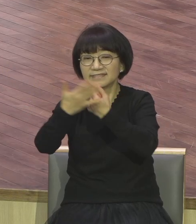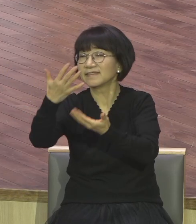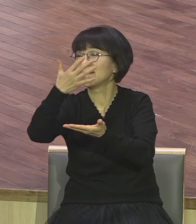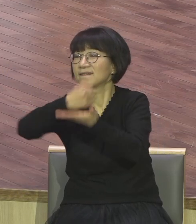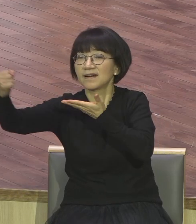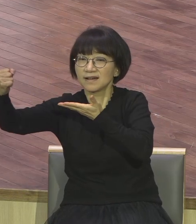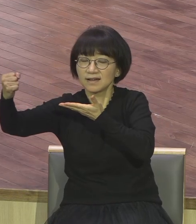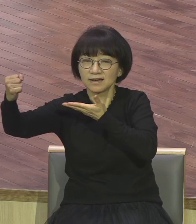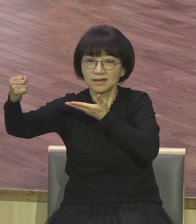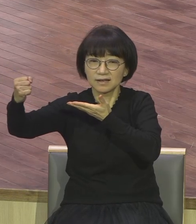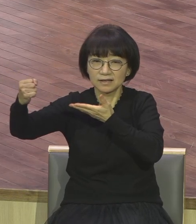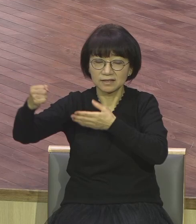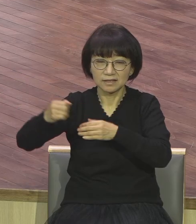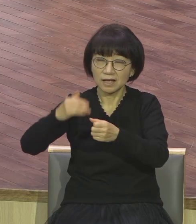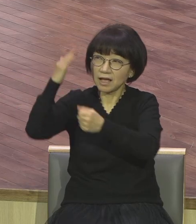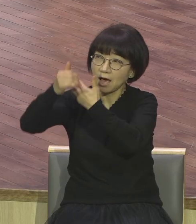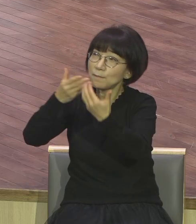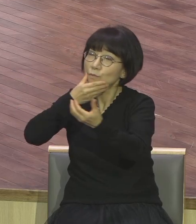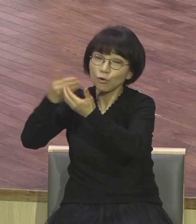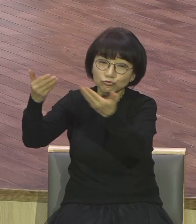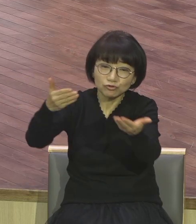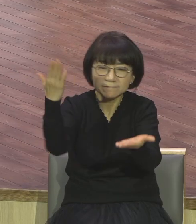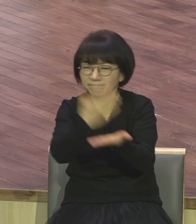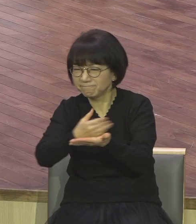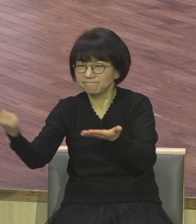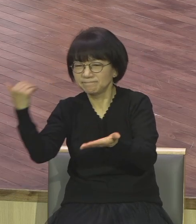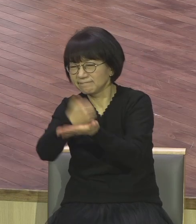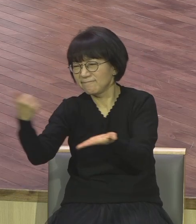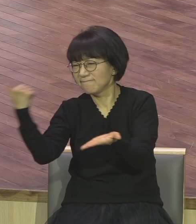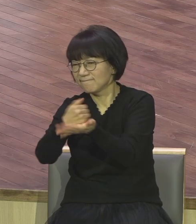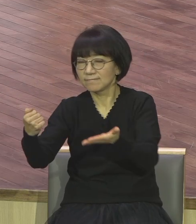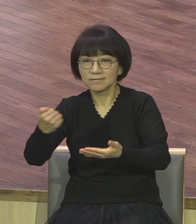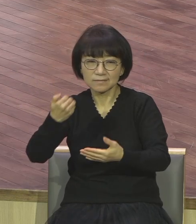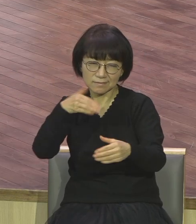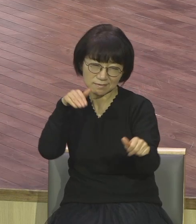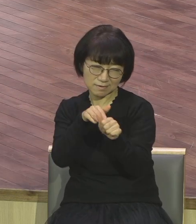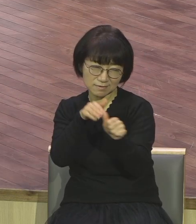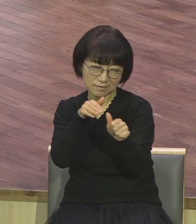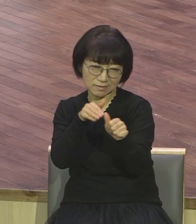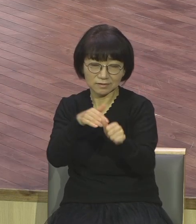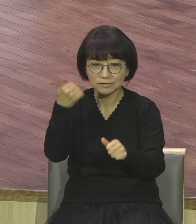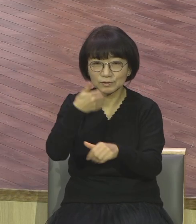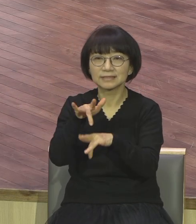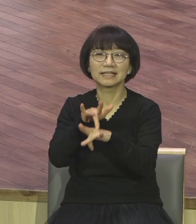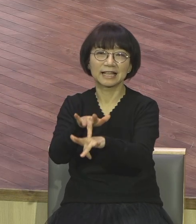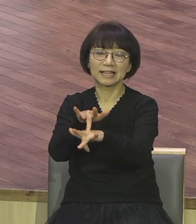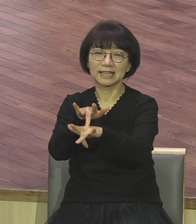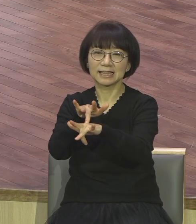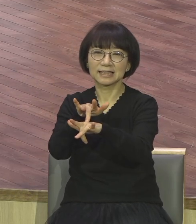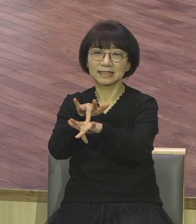받도록 사단은 계속 공격하니까 당하죠